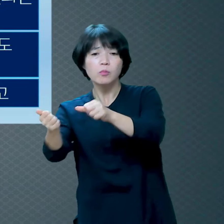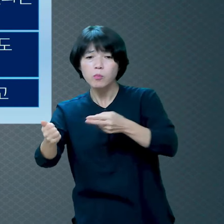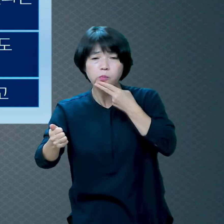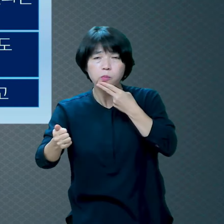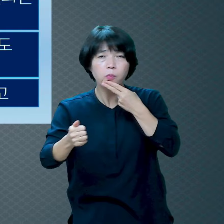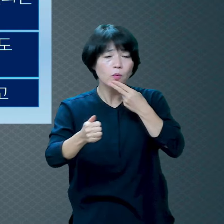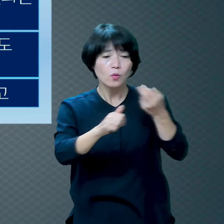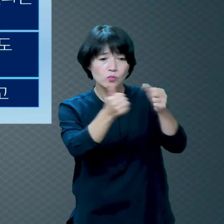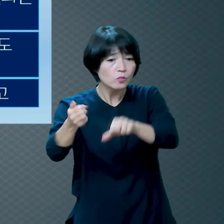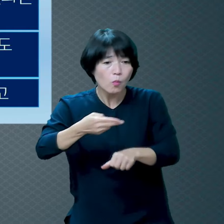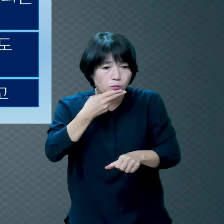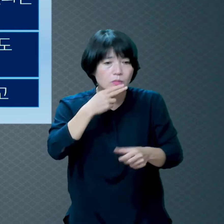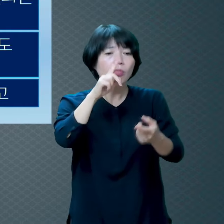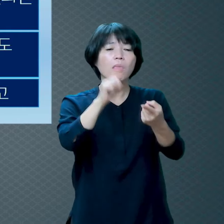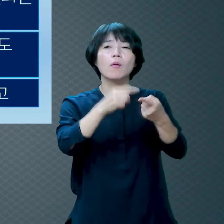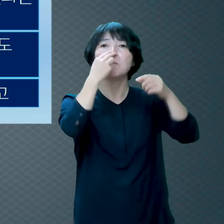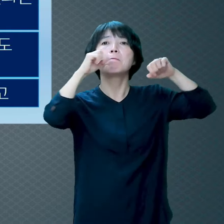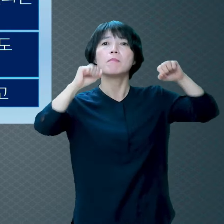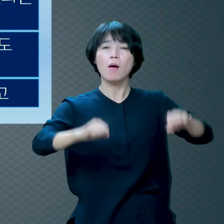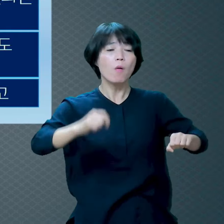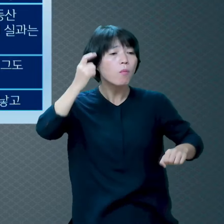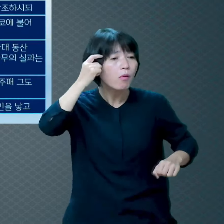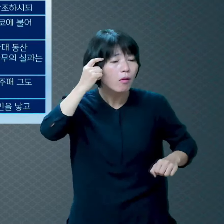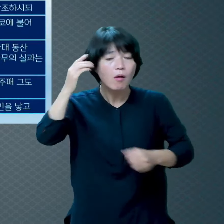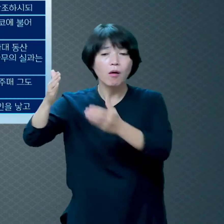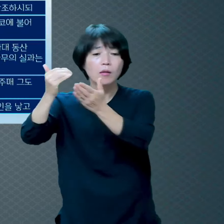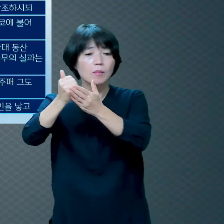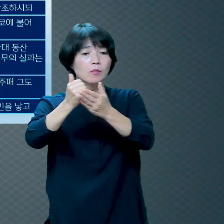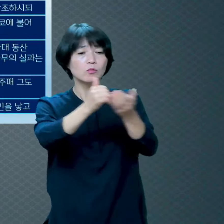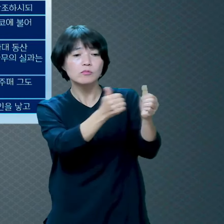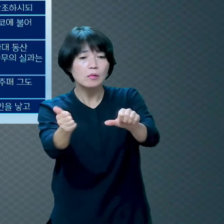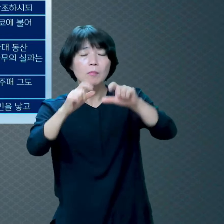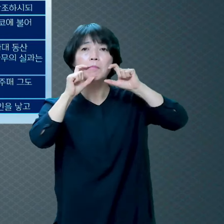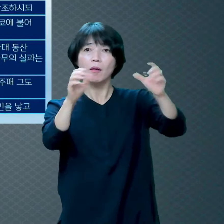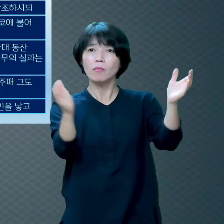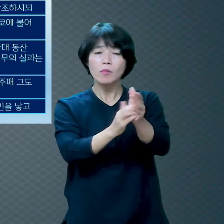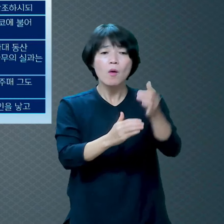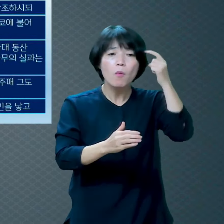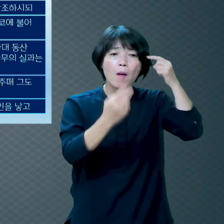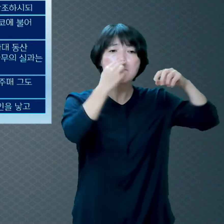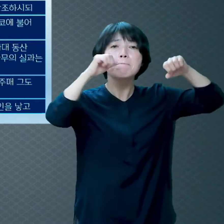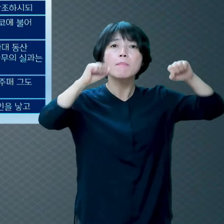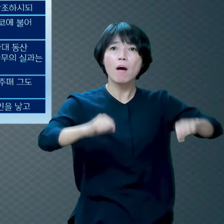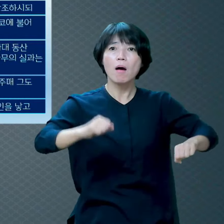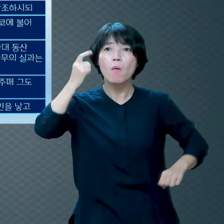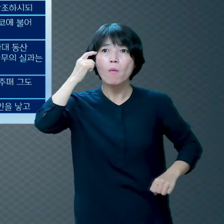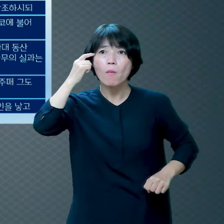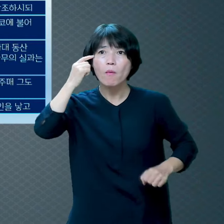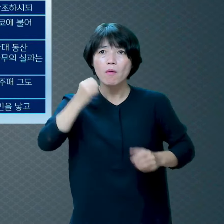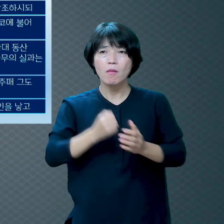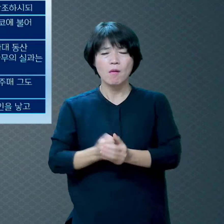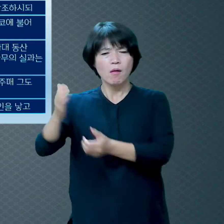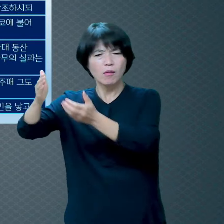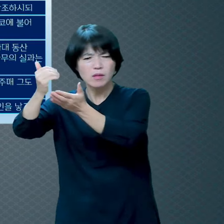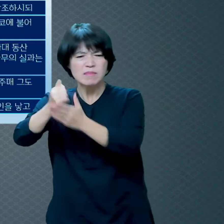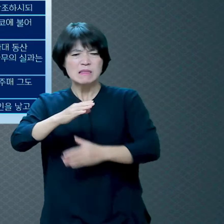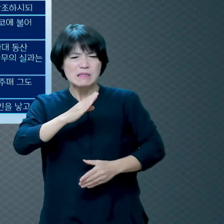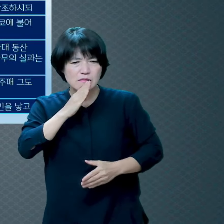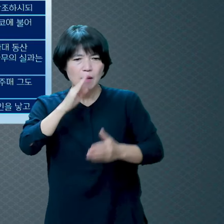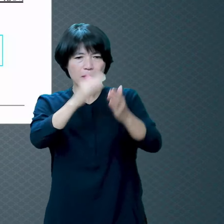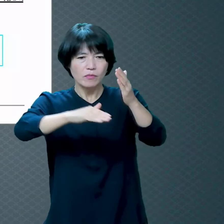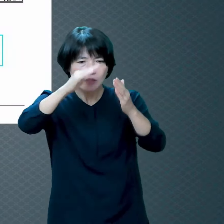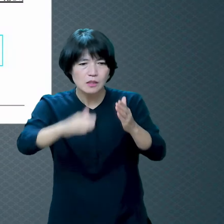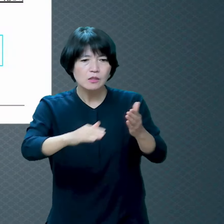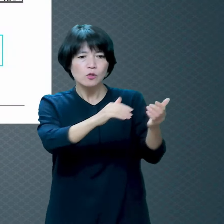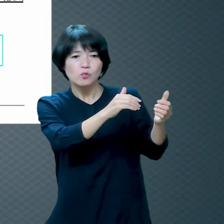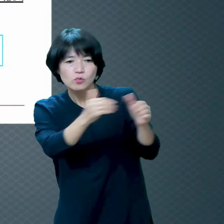있어요 이게 무슨 말이냐 그 얘기예요 정령 죽으리라 그랬는데 계속